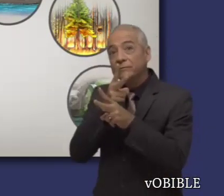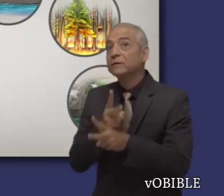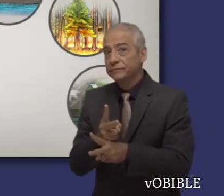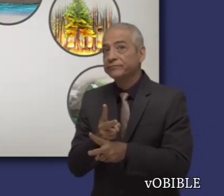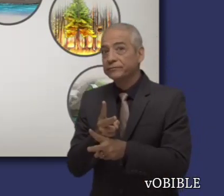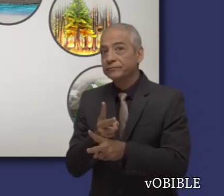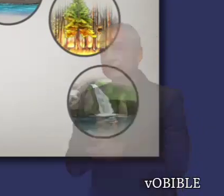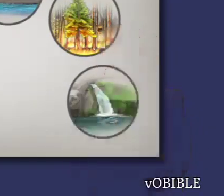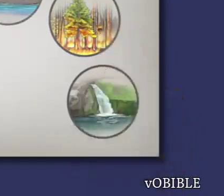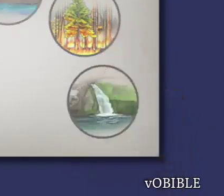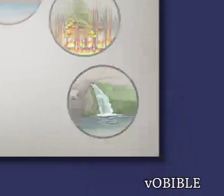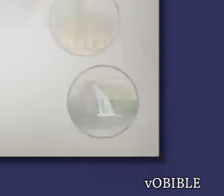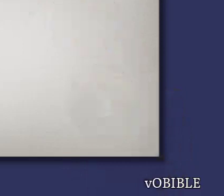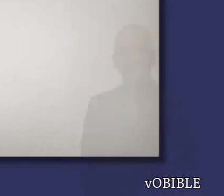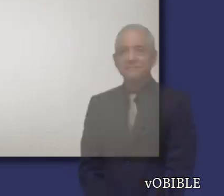un manantial.